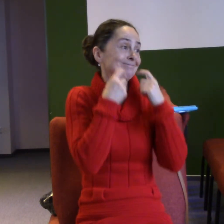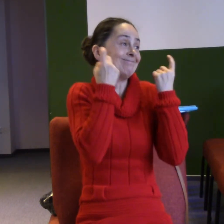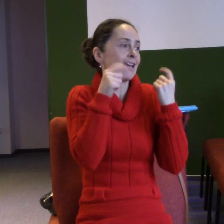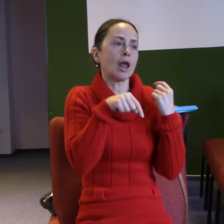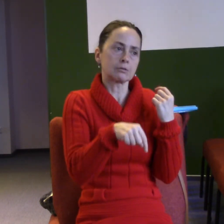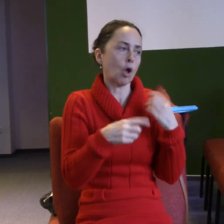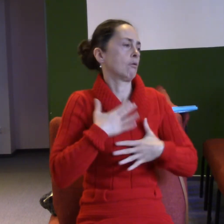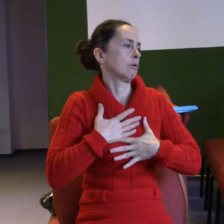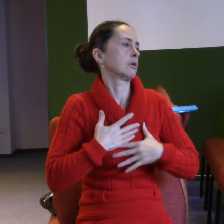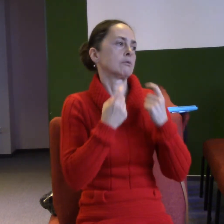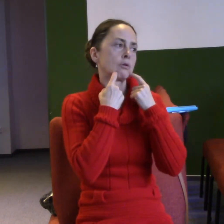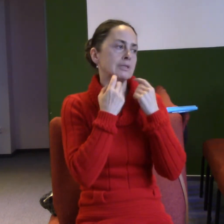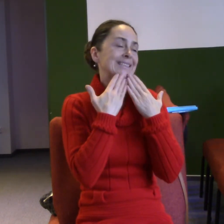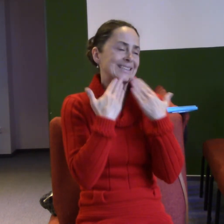svátém. To jsem chtěl říct.